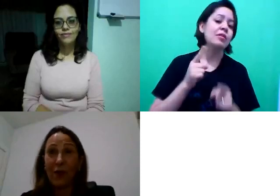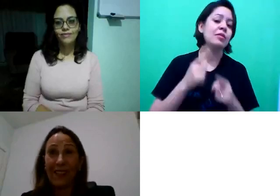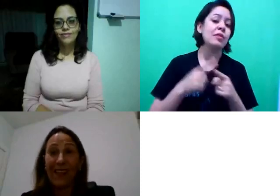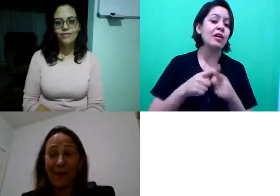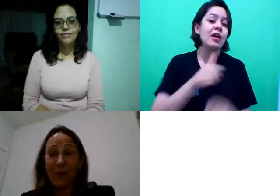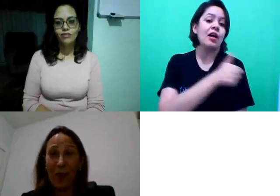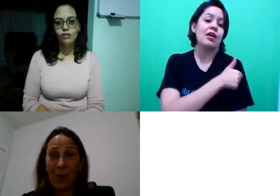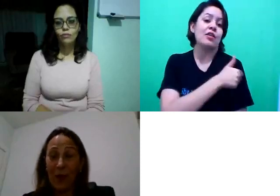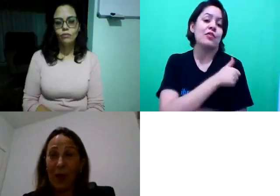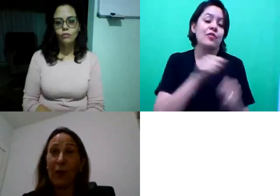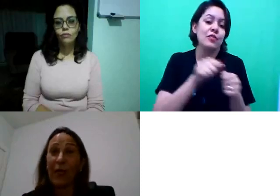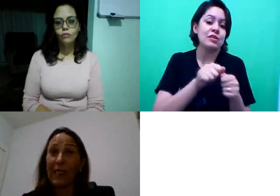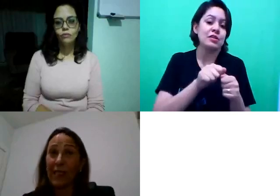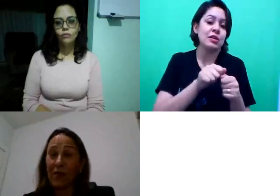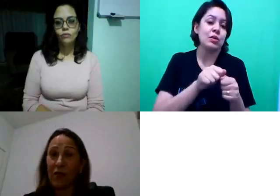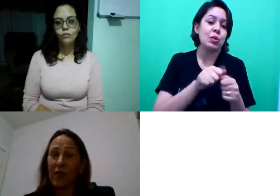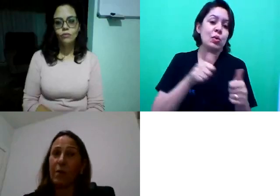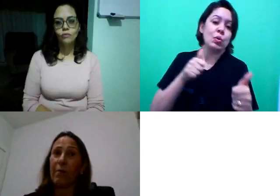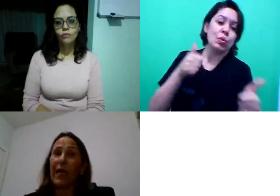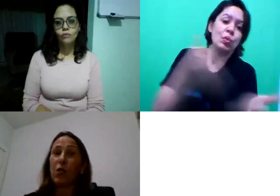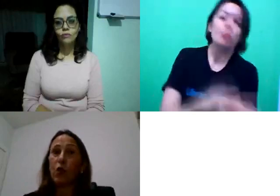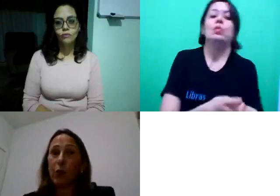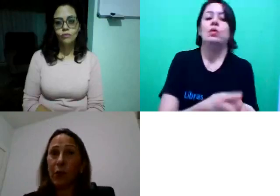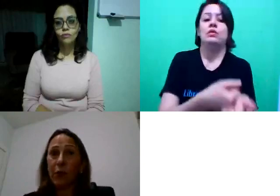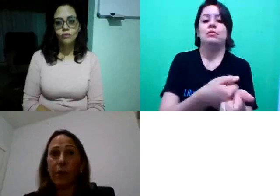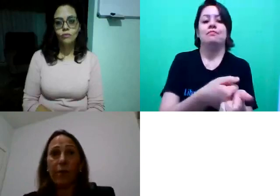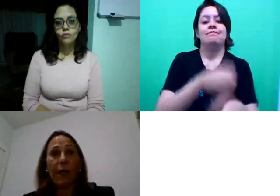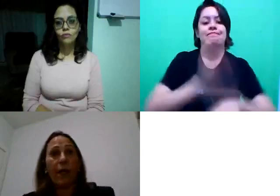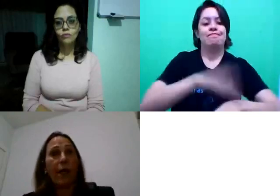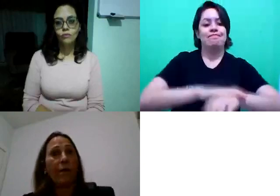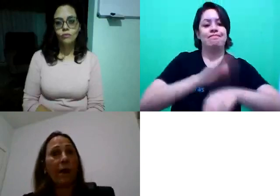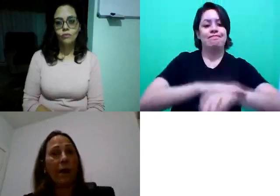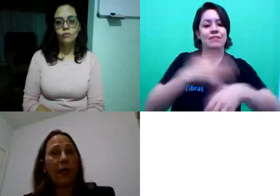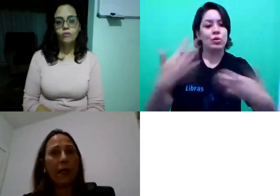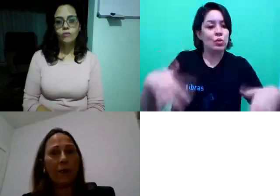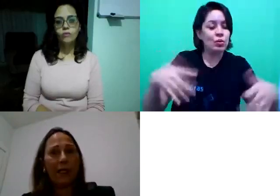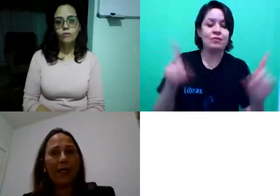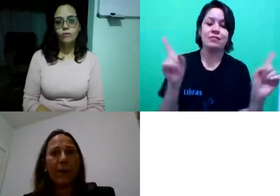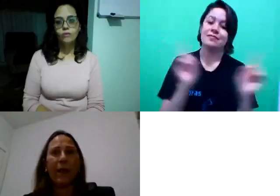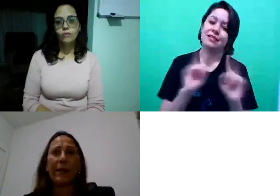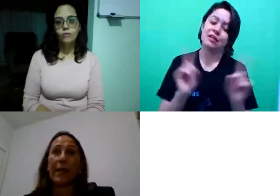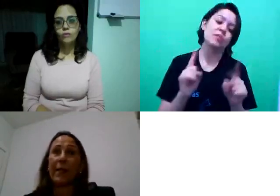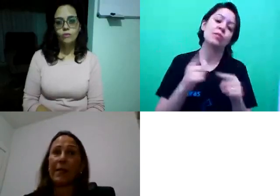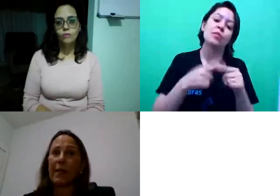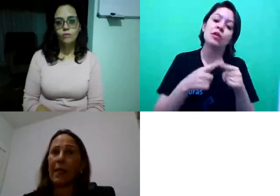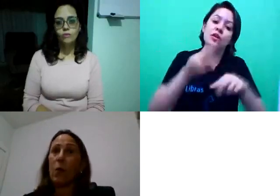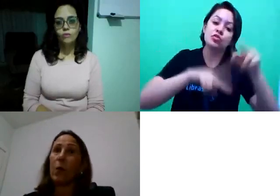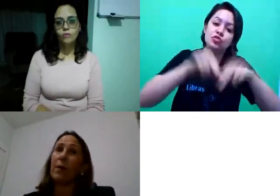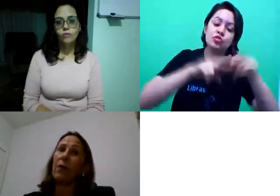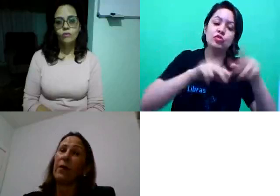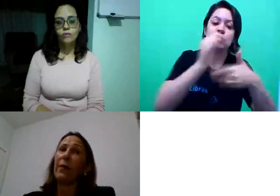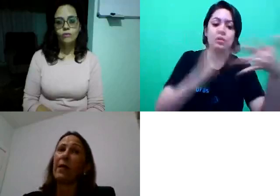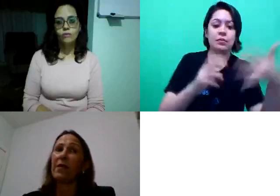estão deixando para fazer na última hora, porque, assim, gente, junho, terminando a disciplina de Libra 5,